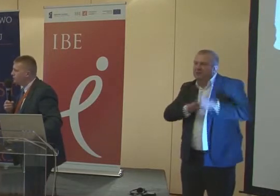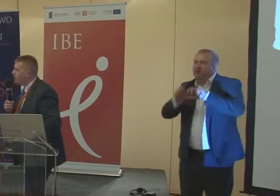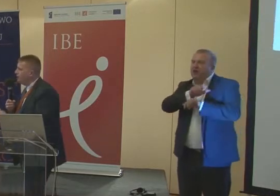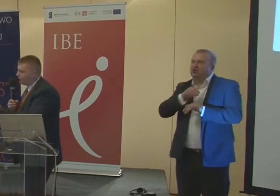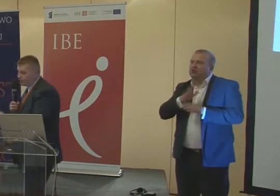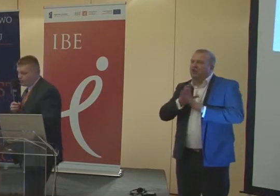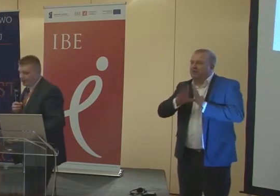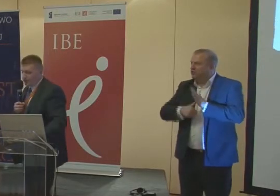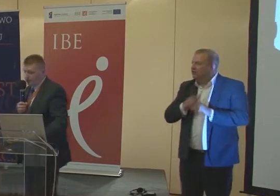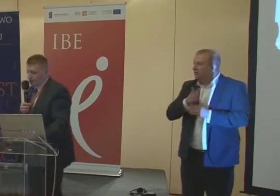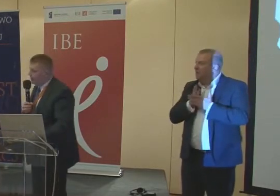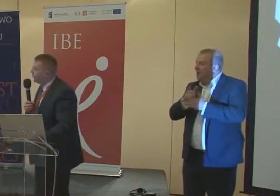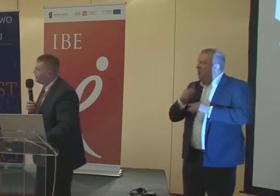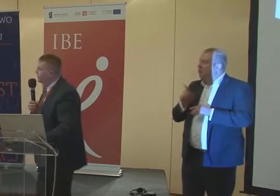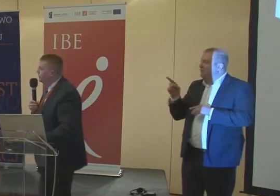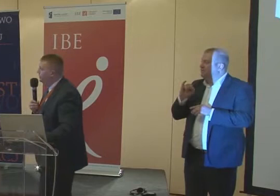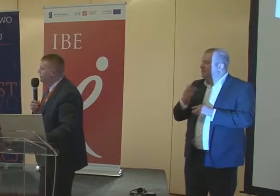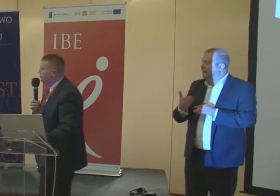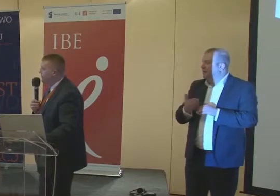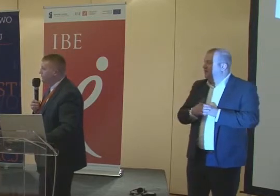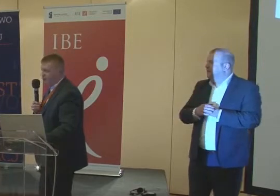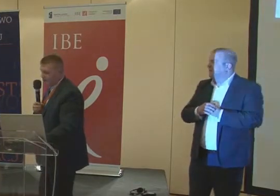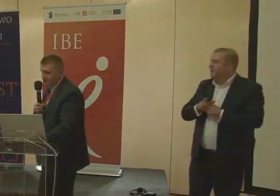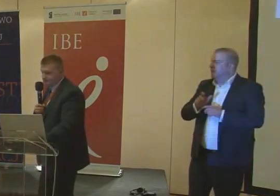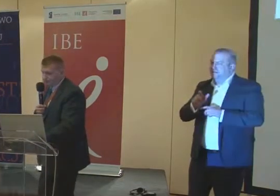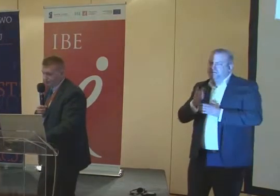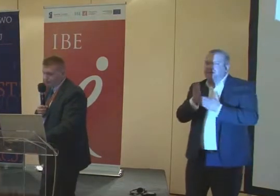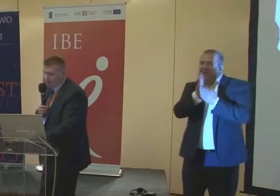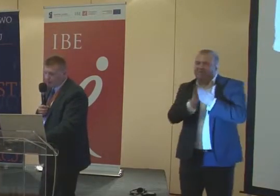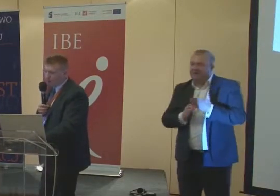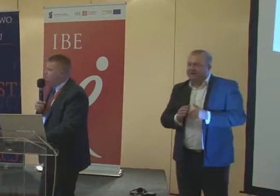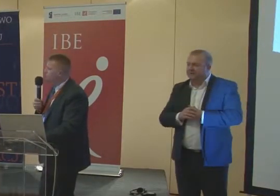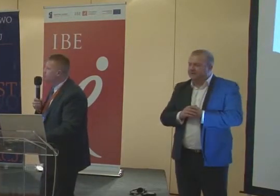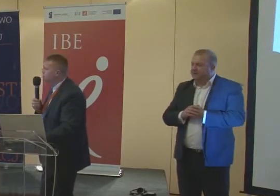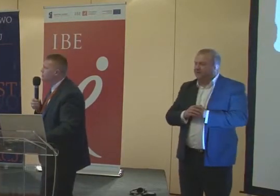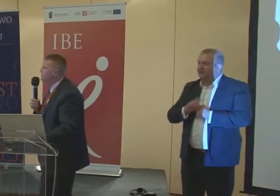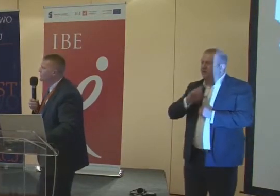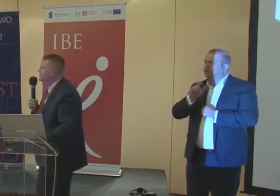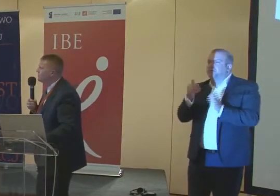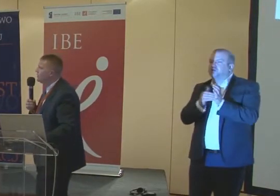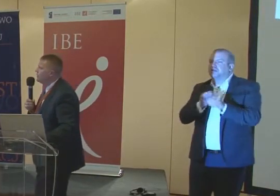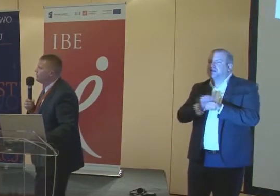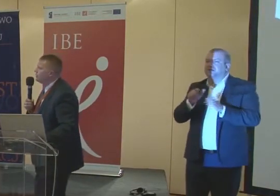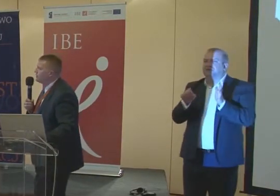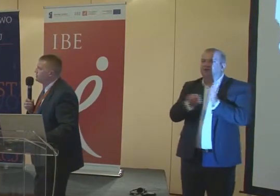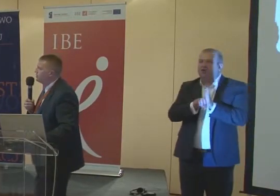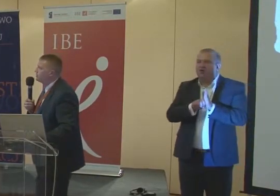mieście, w tym pomagają im nawigację. Proszę Państwa, co potrzebne jest do